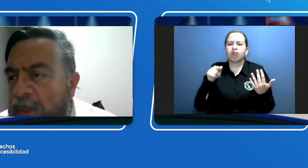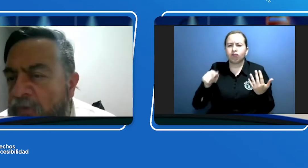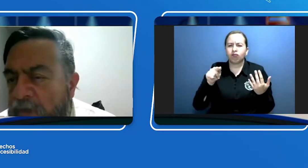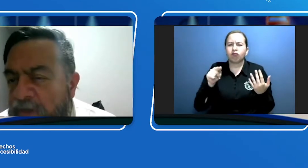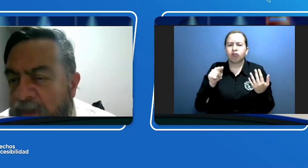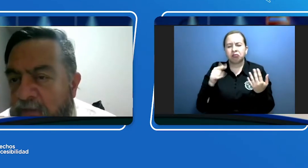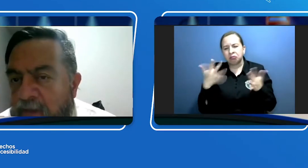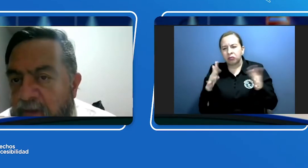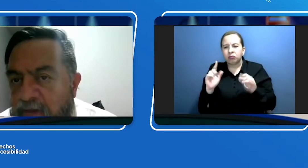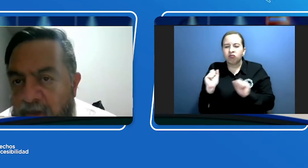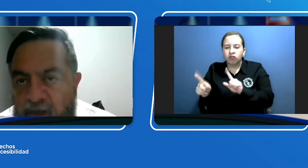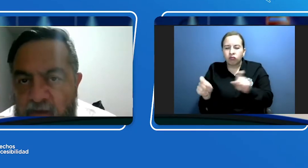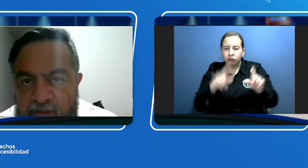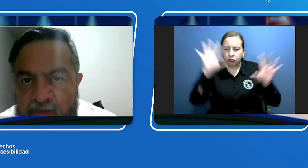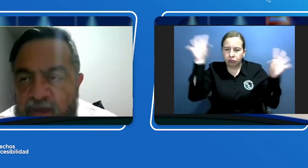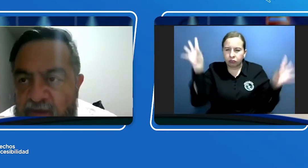encuestas y cierta de 20 años.